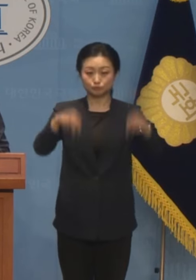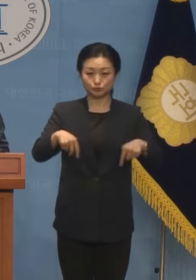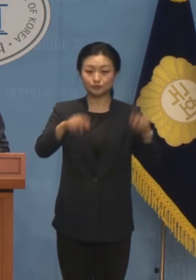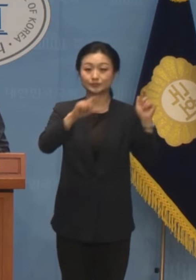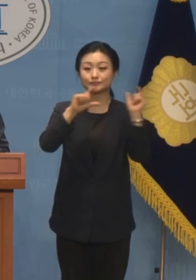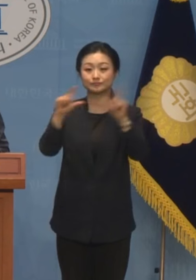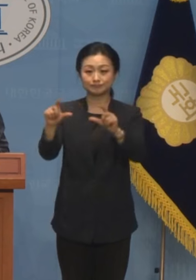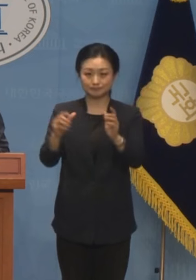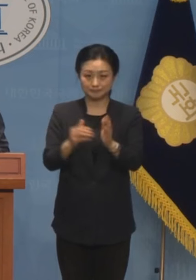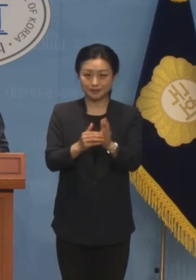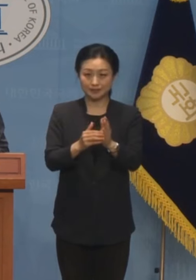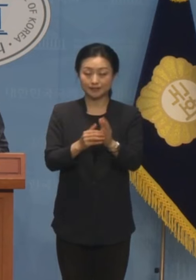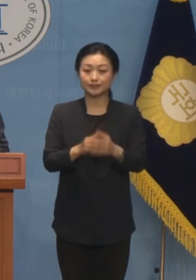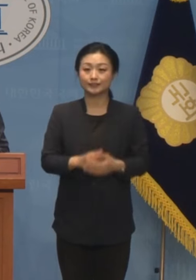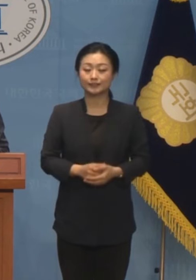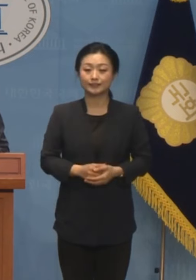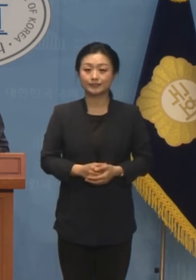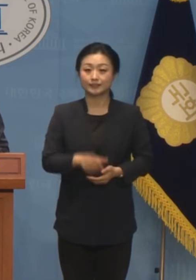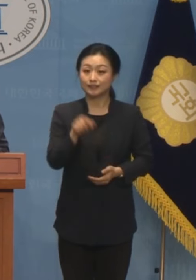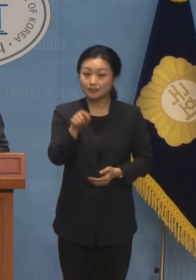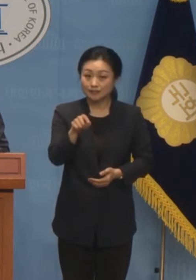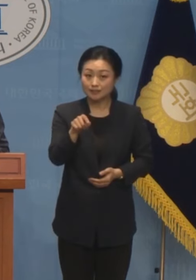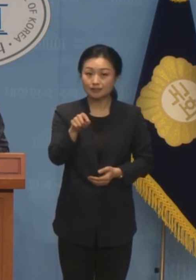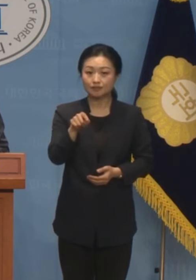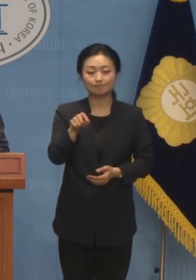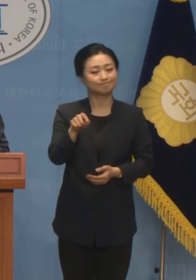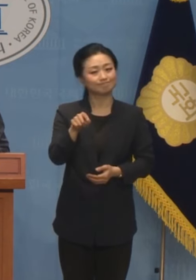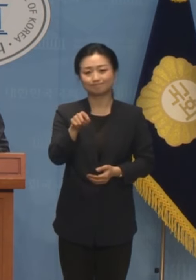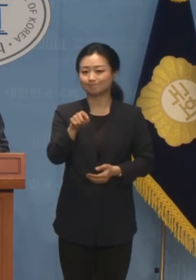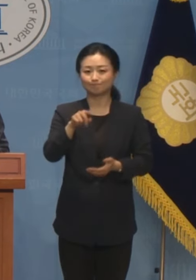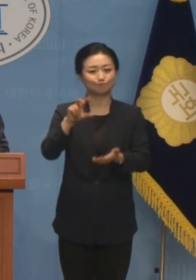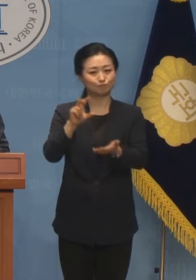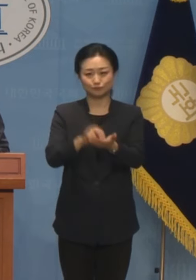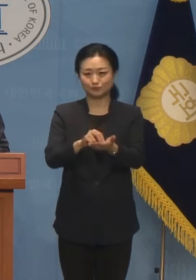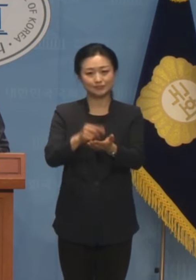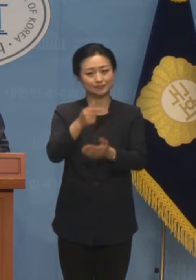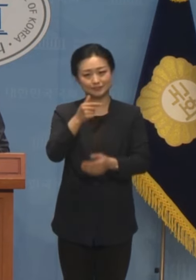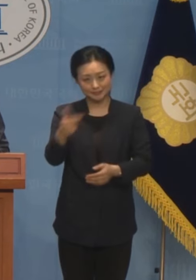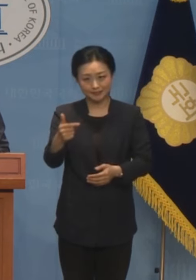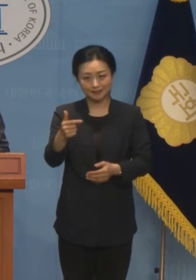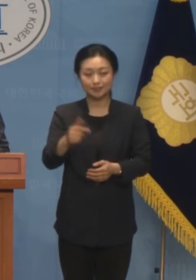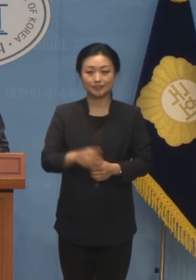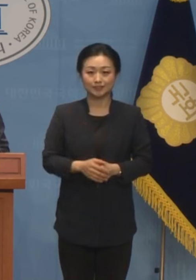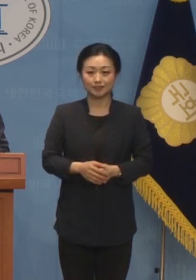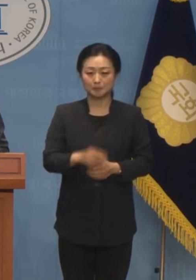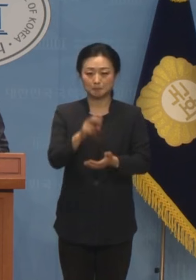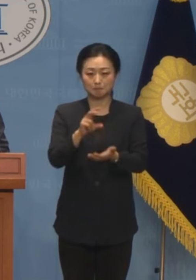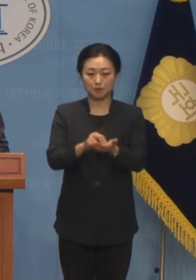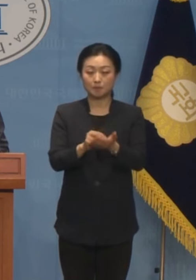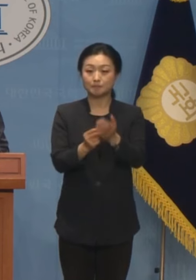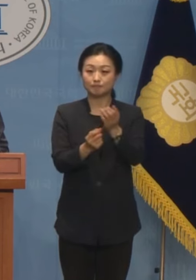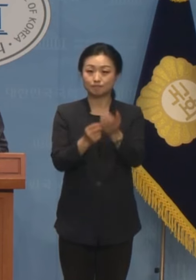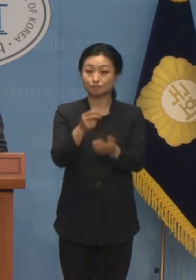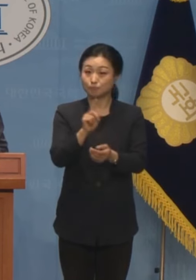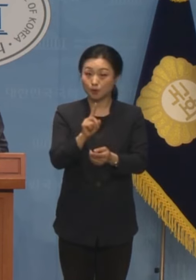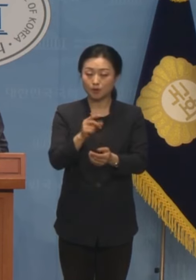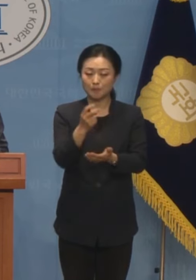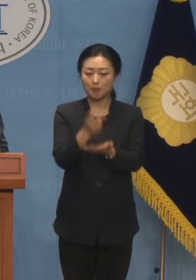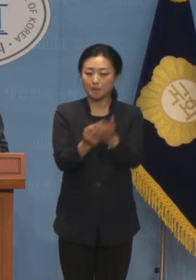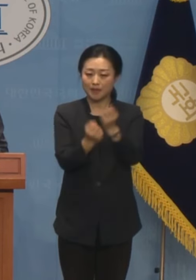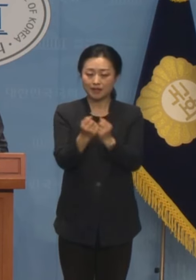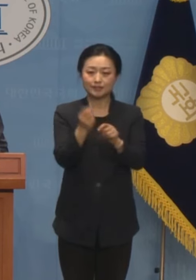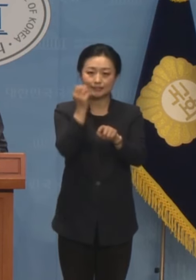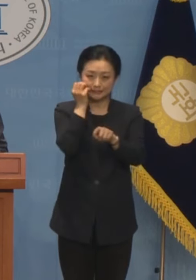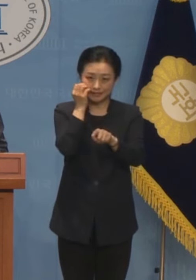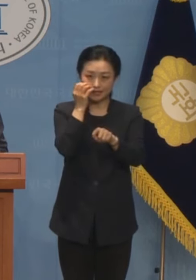내렸습니다. 그런 아이는 명백히 부당하고 왜곡된 법 해석입니다. 명품백